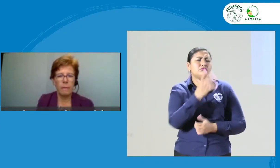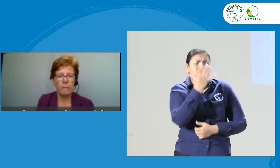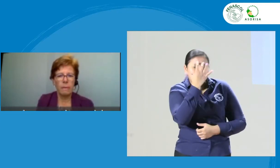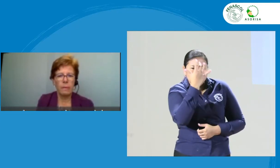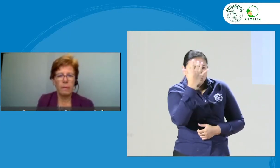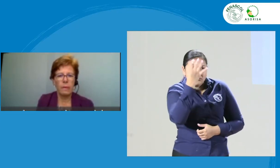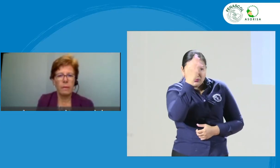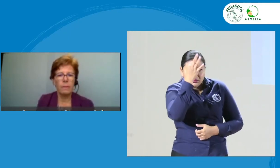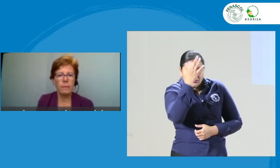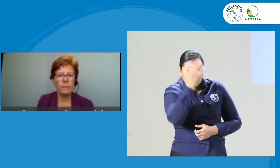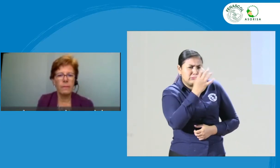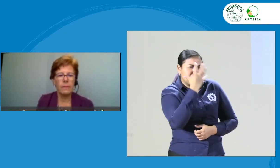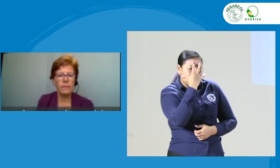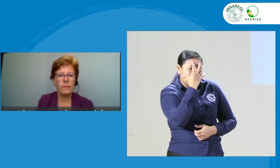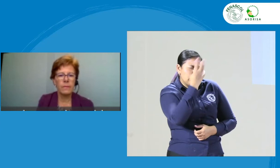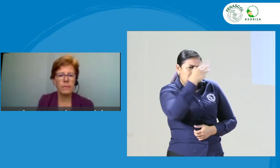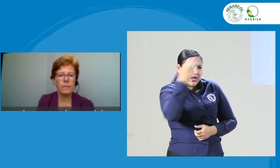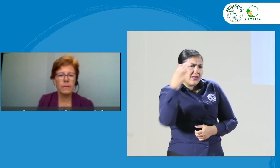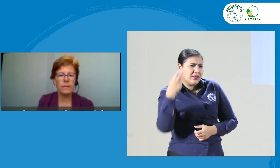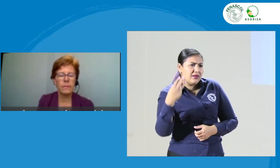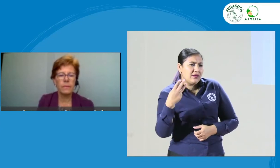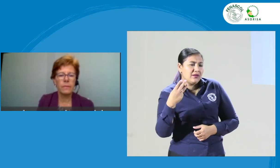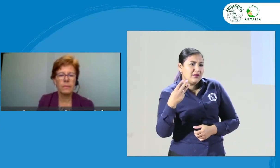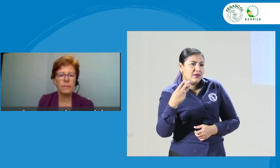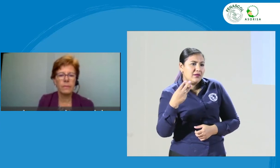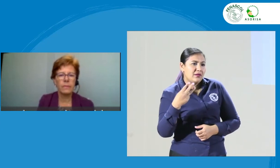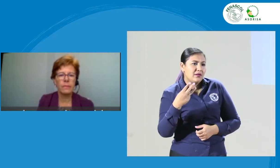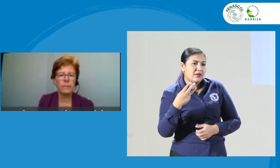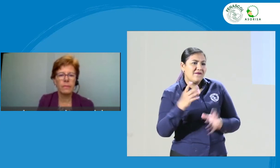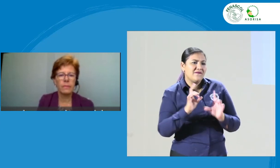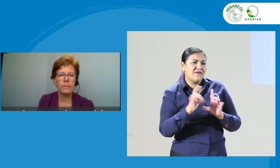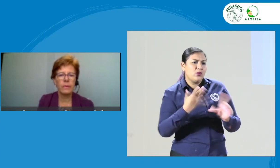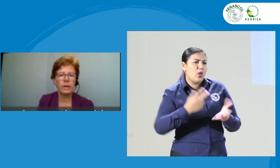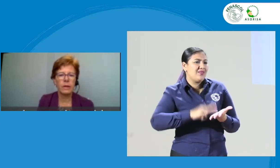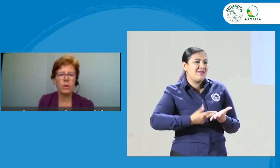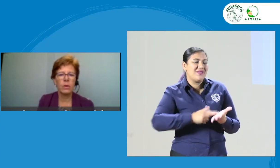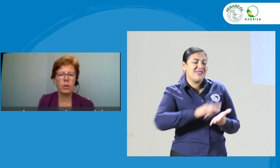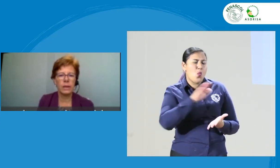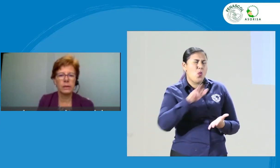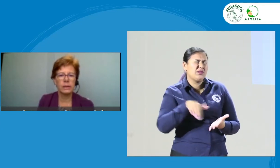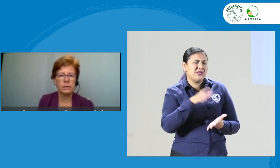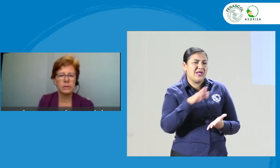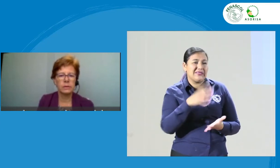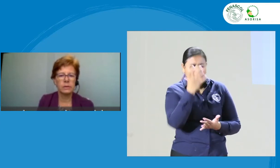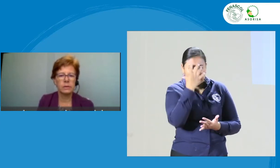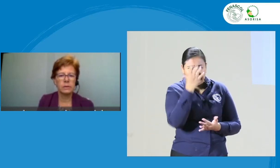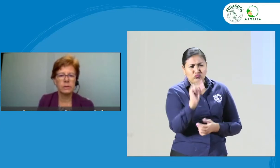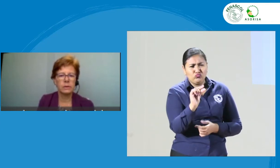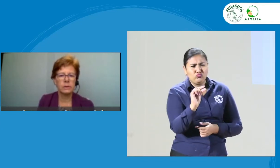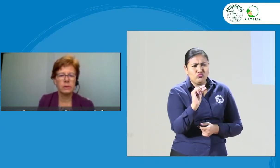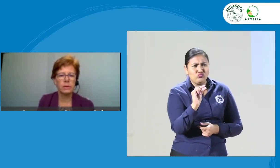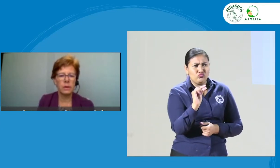Disculpas, te interrumpo. Es que se nos perdió la intérprete virtual. Te ofrezco disculpas, danos un segundo.